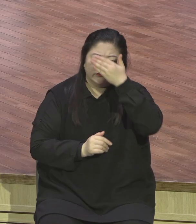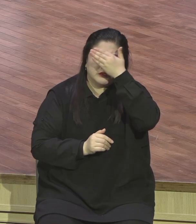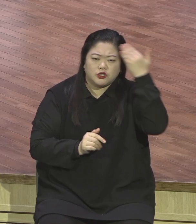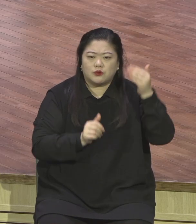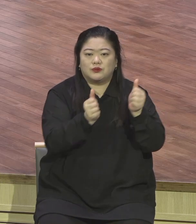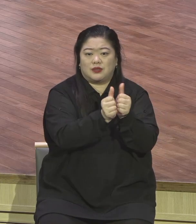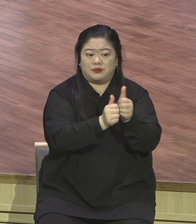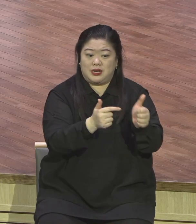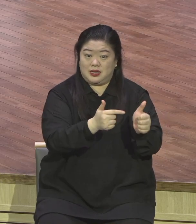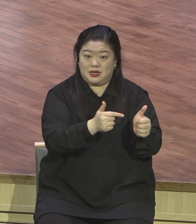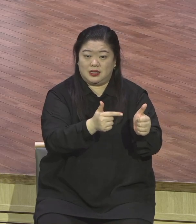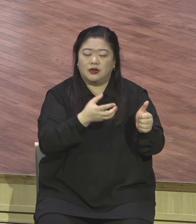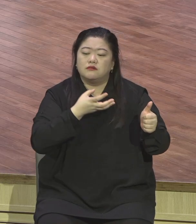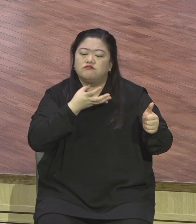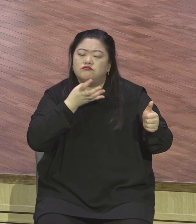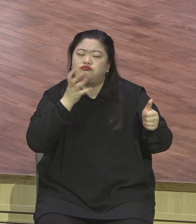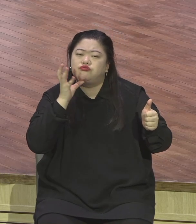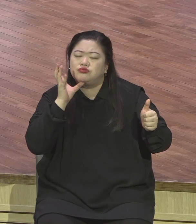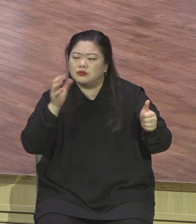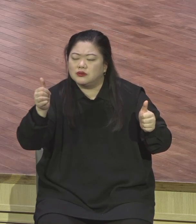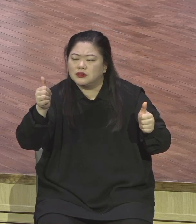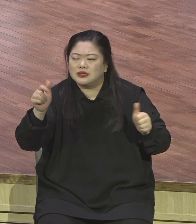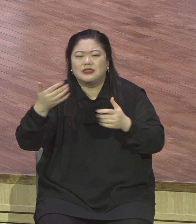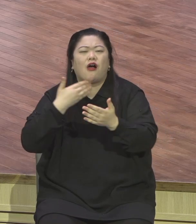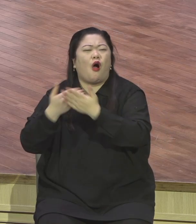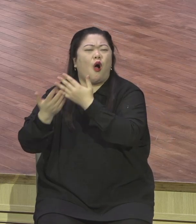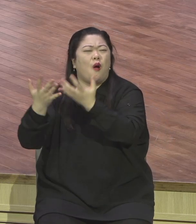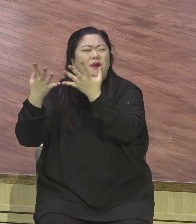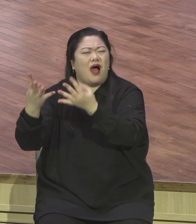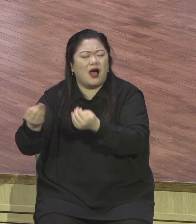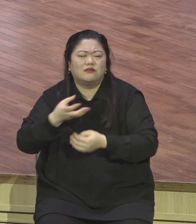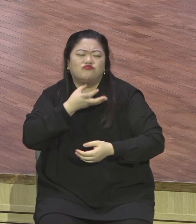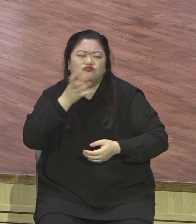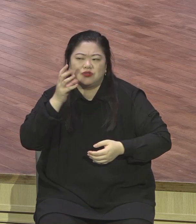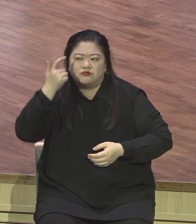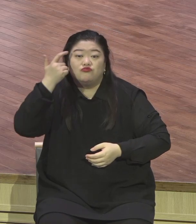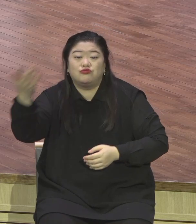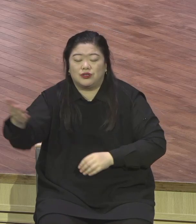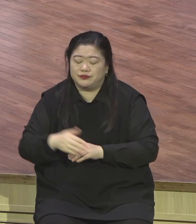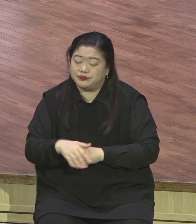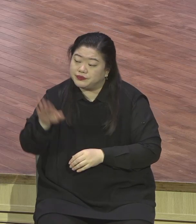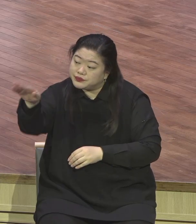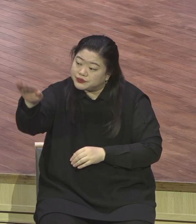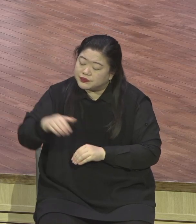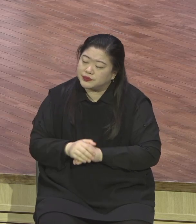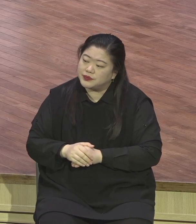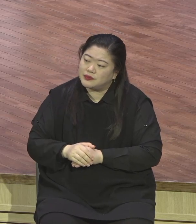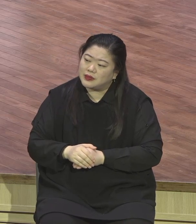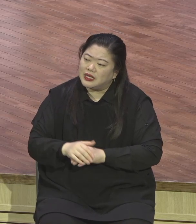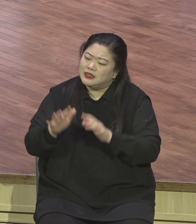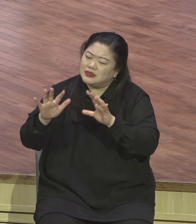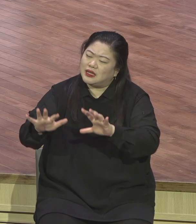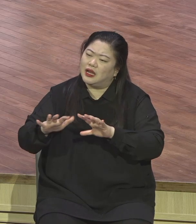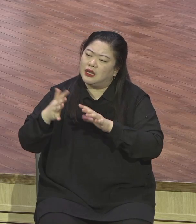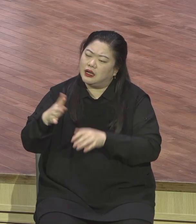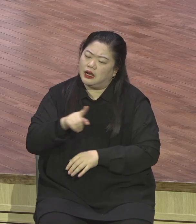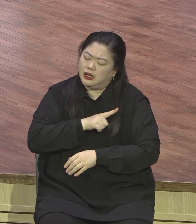질문했습니다. 인생에서 가장 무거운 짐이 뭡니까 라고 그렇게 물으니까 노인이